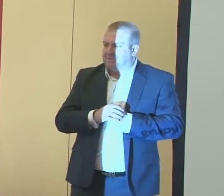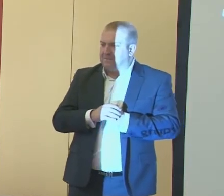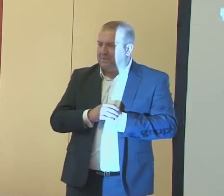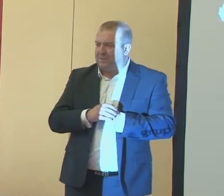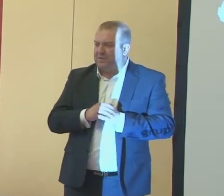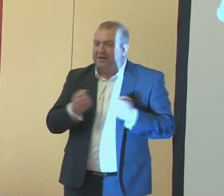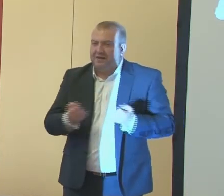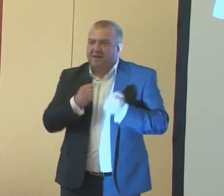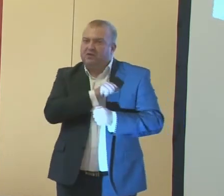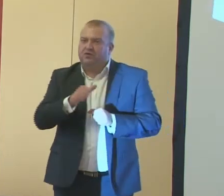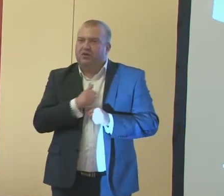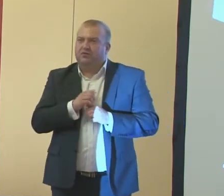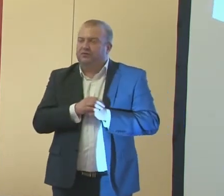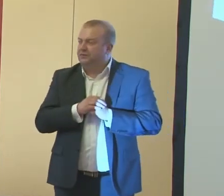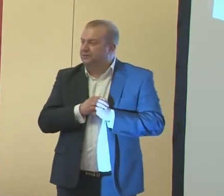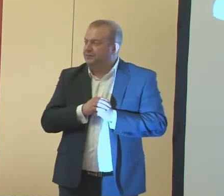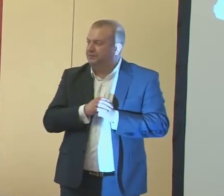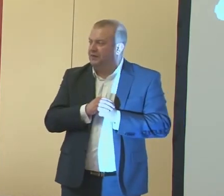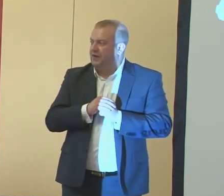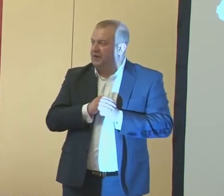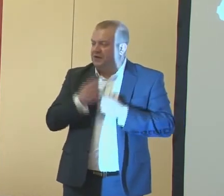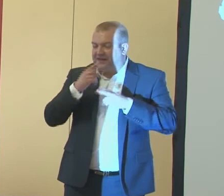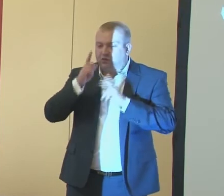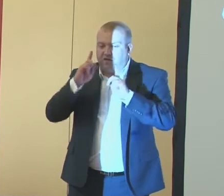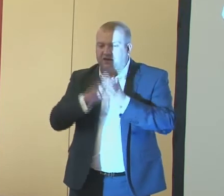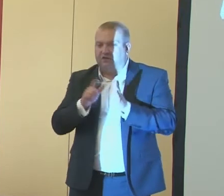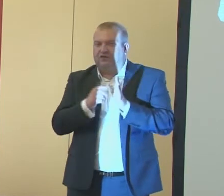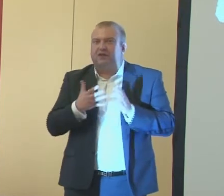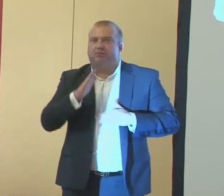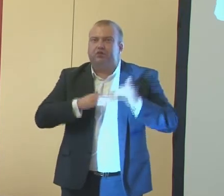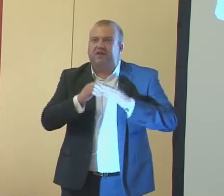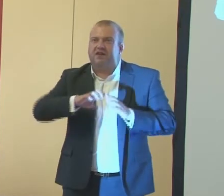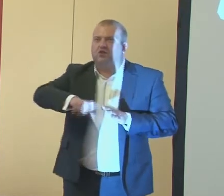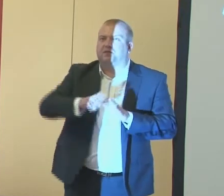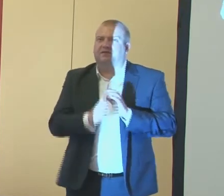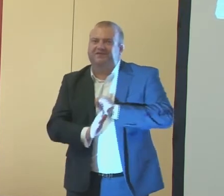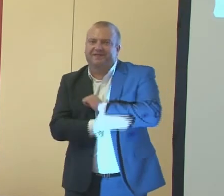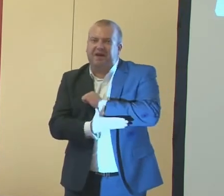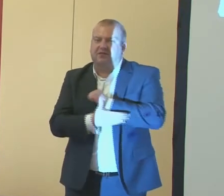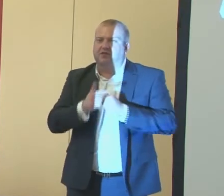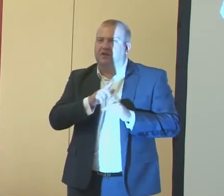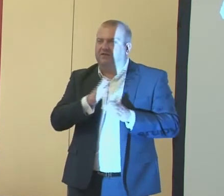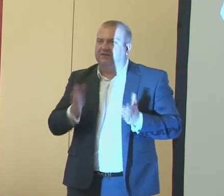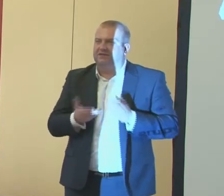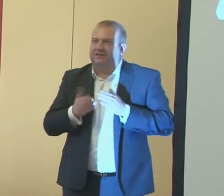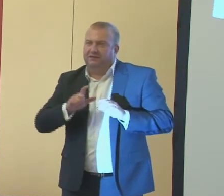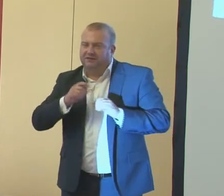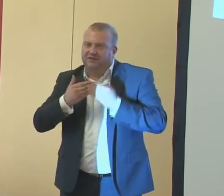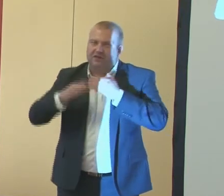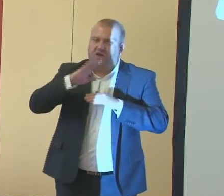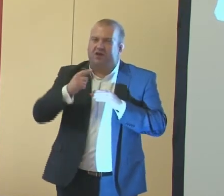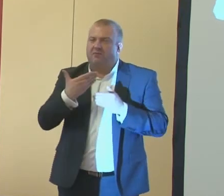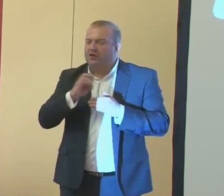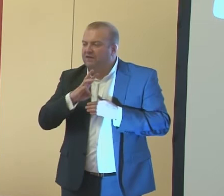Staramy się zwracać również uwagę na budowanie grup wsparcia i zwiększanie motywacji do oddziaływań zmierzających do